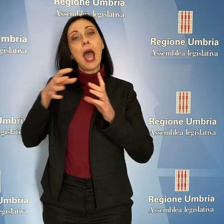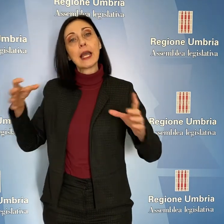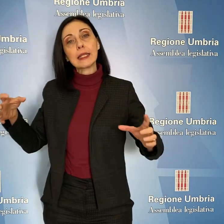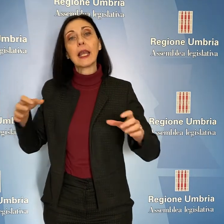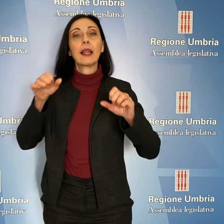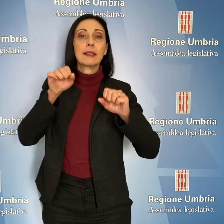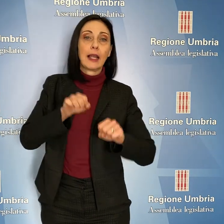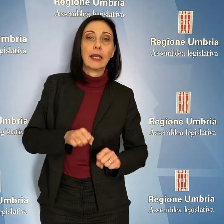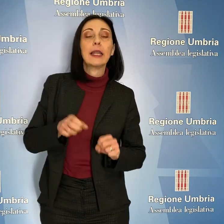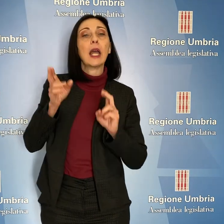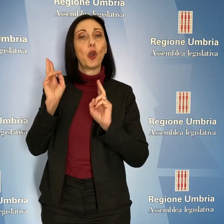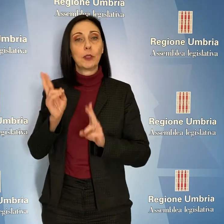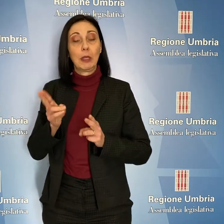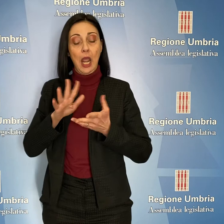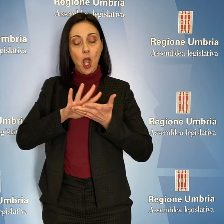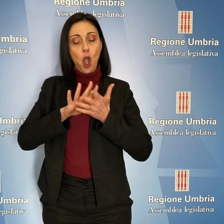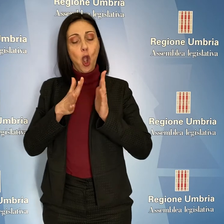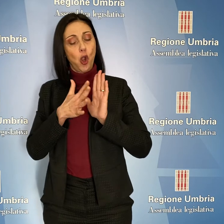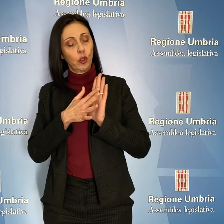curano la relativa esecuzione del contratto.